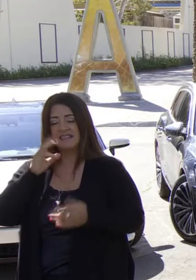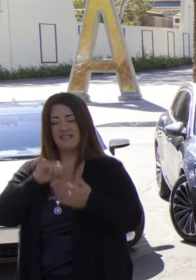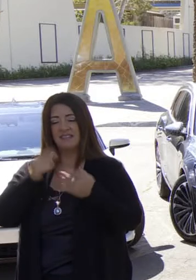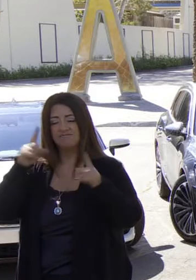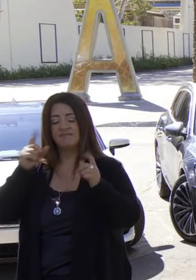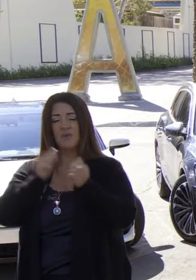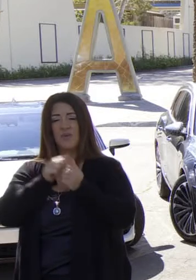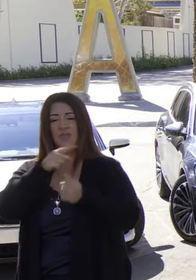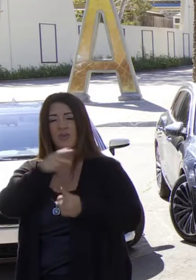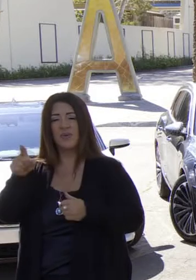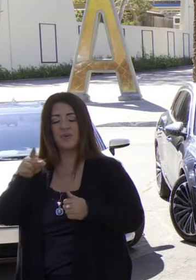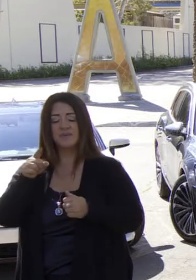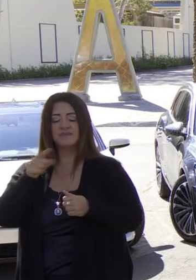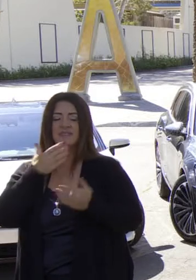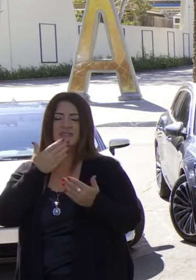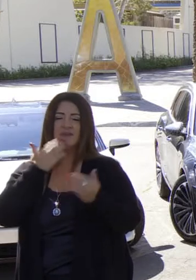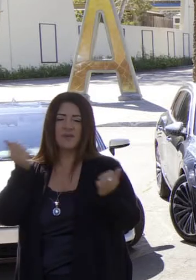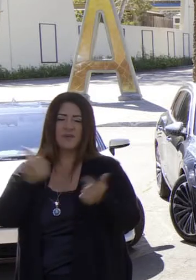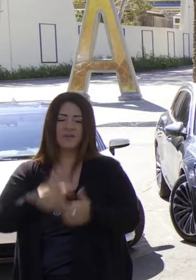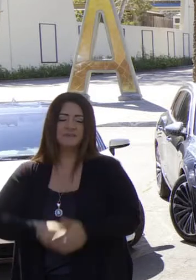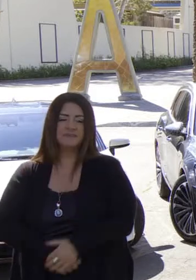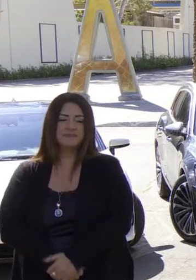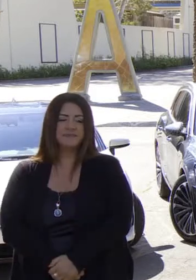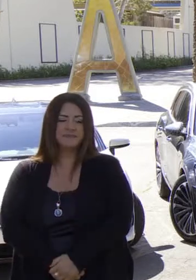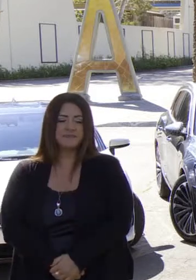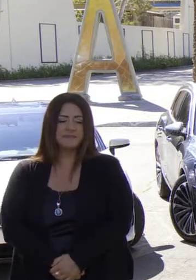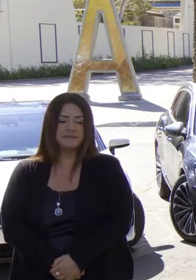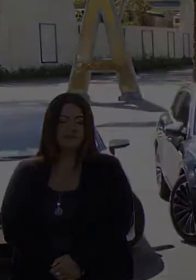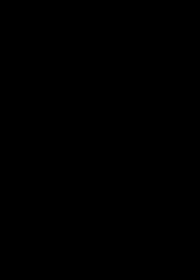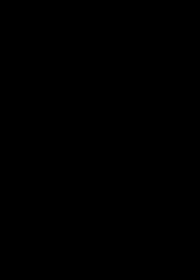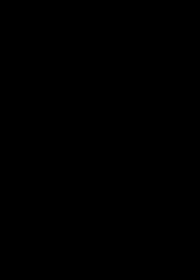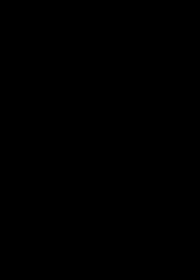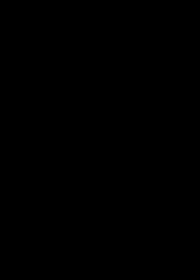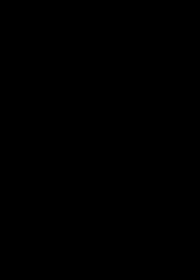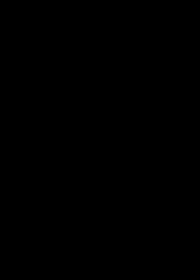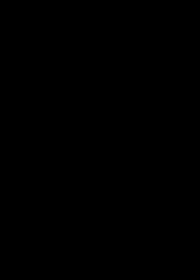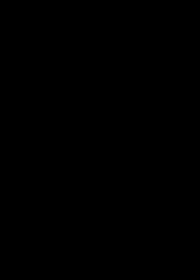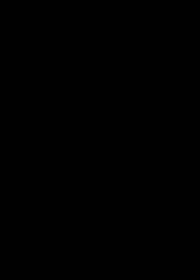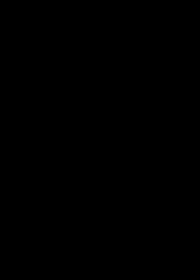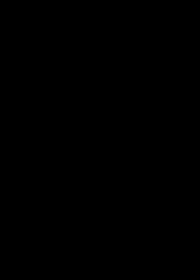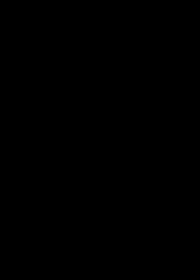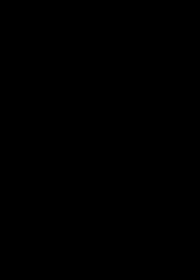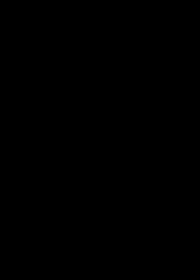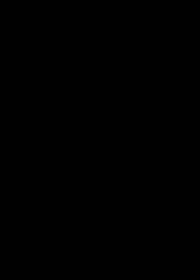más y lograr más en estos esfuerzos en el futuro. Y a todos ustedes, muchas gracias.